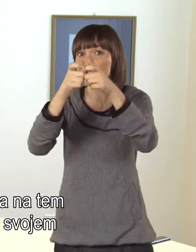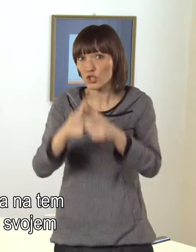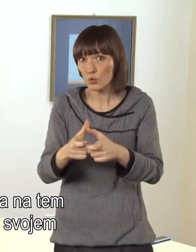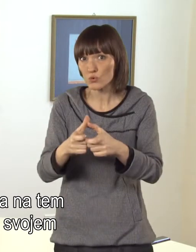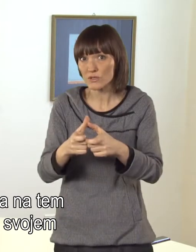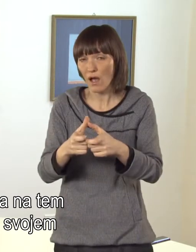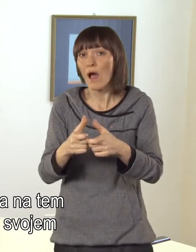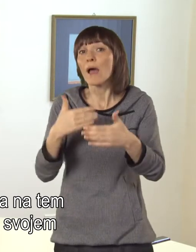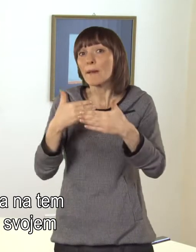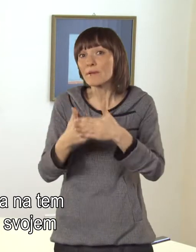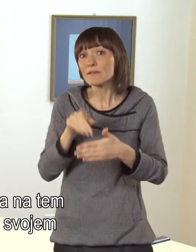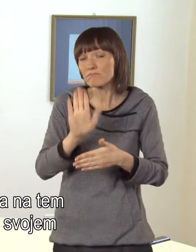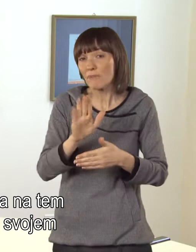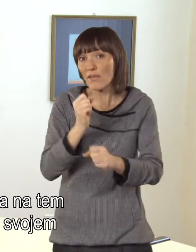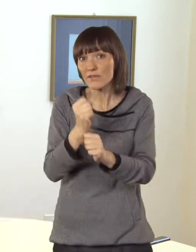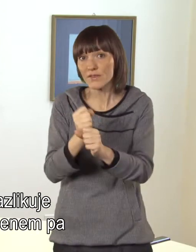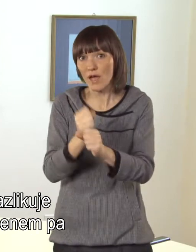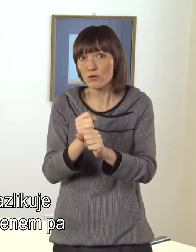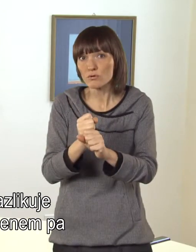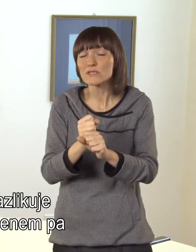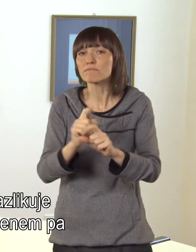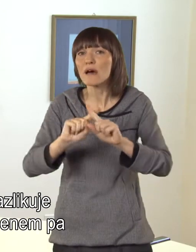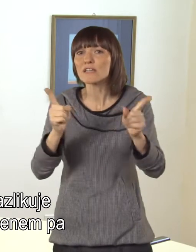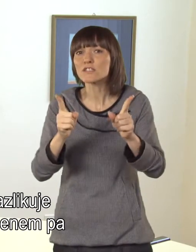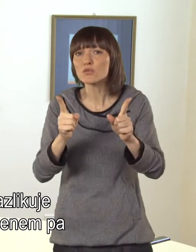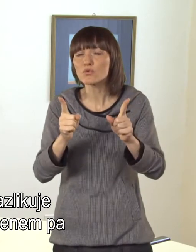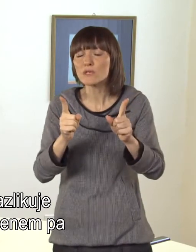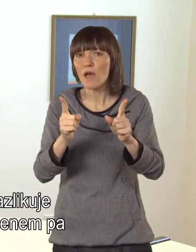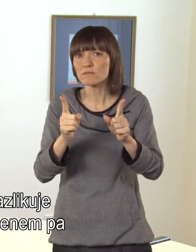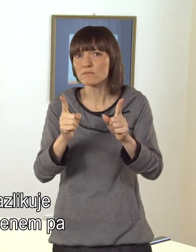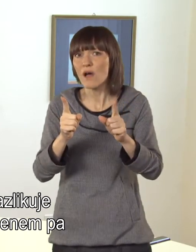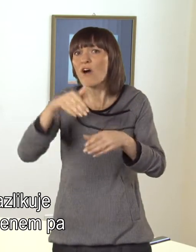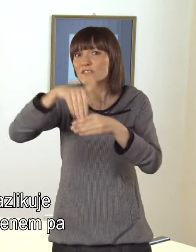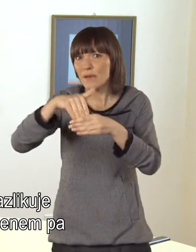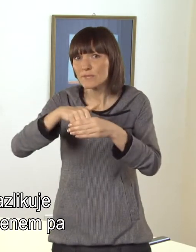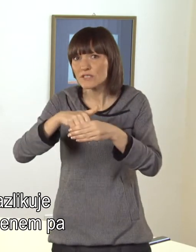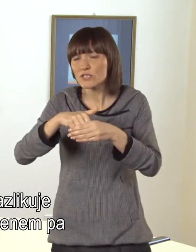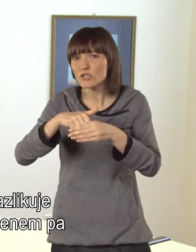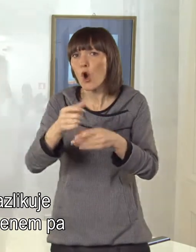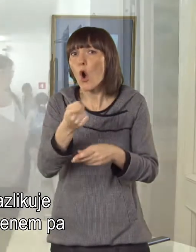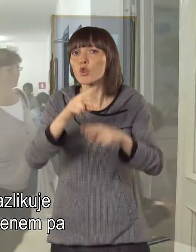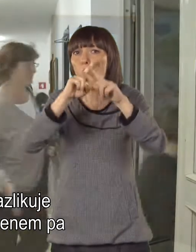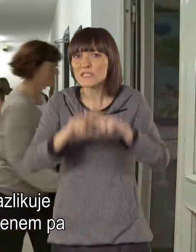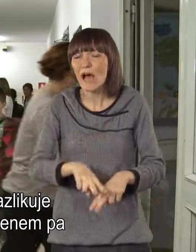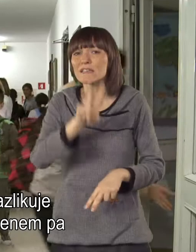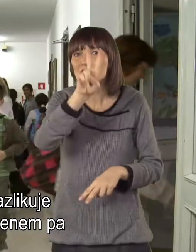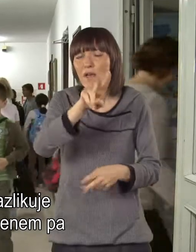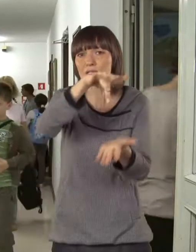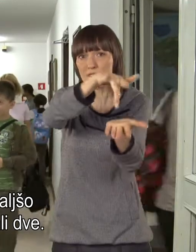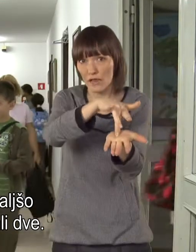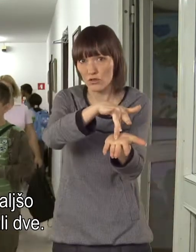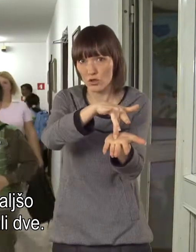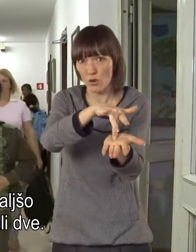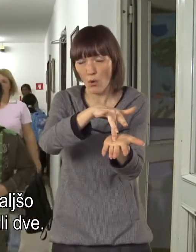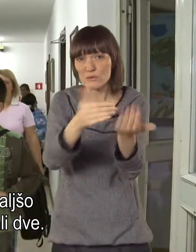tem področju, ki se pri svojem delu tudi razlikuje vsebinsko od ostalih dveh, ob enem pa